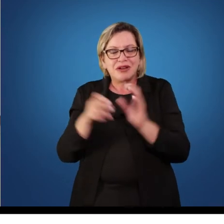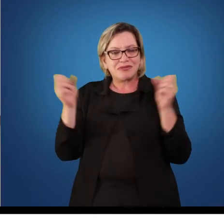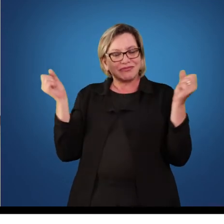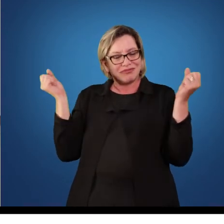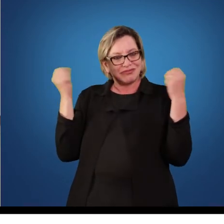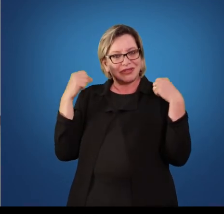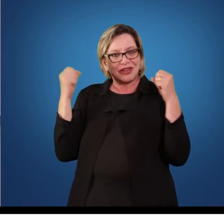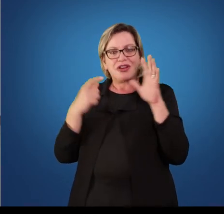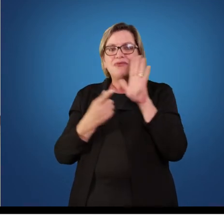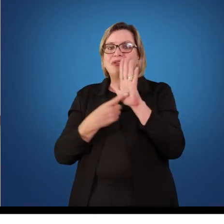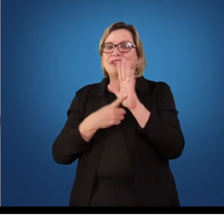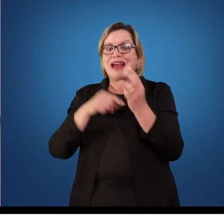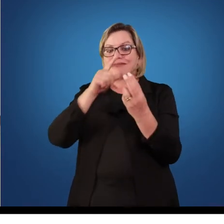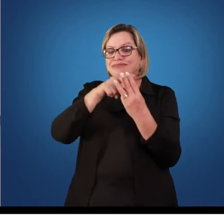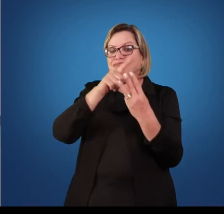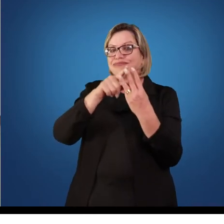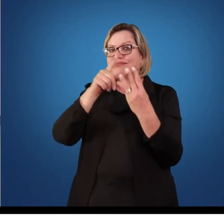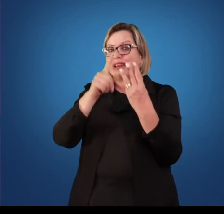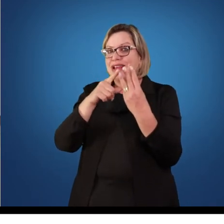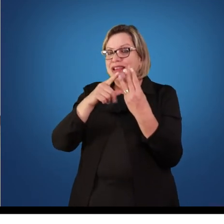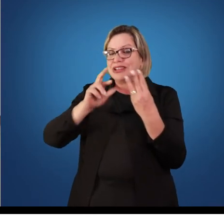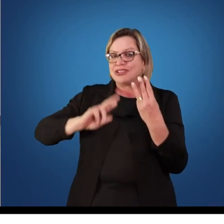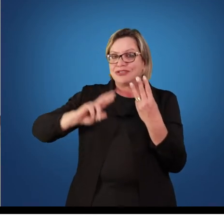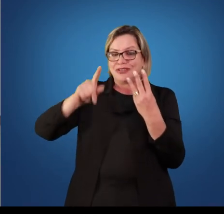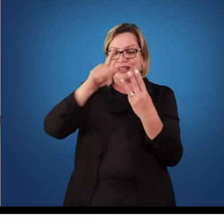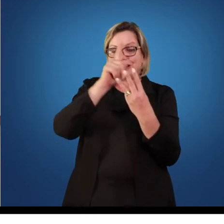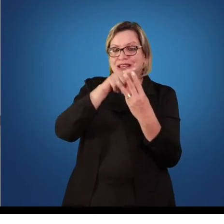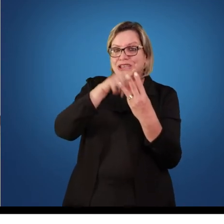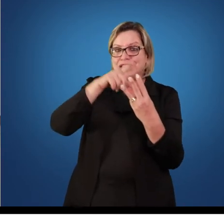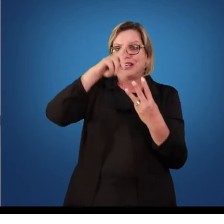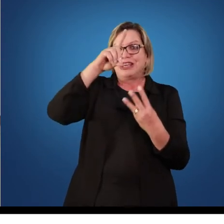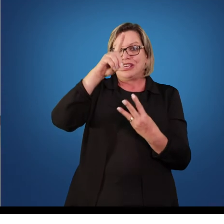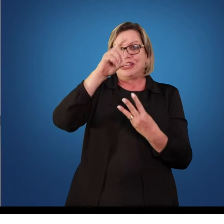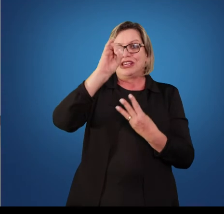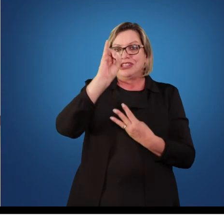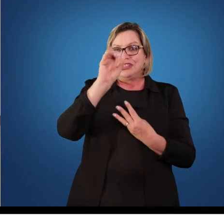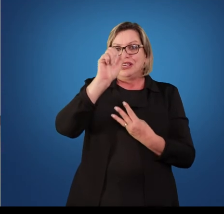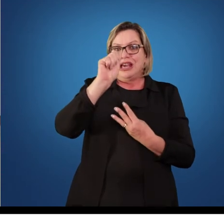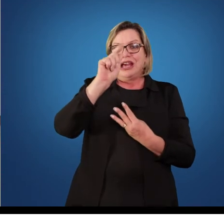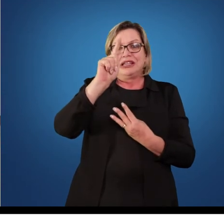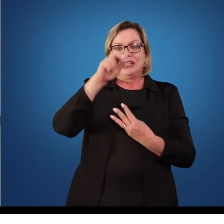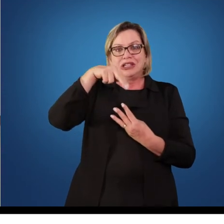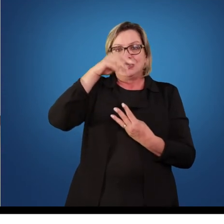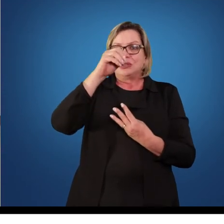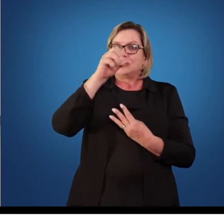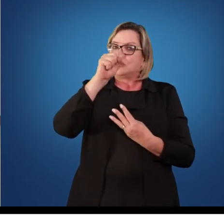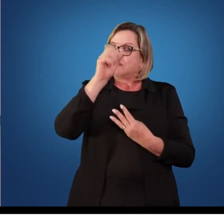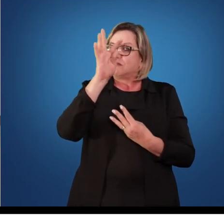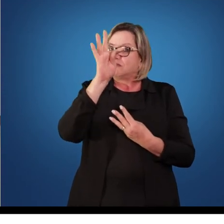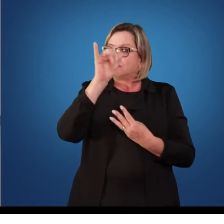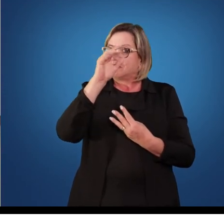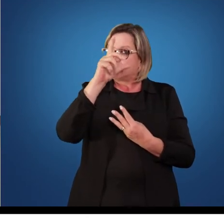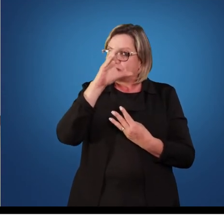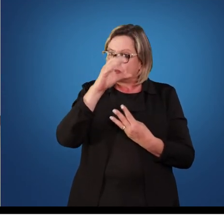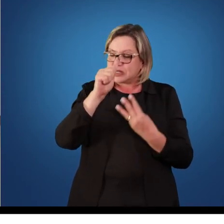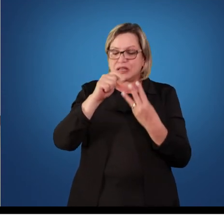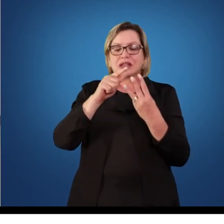avaliação. A avaliação diagnóstica, a avaliação formativa ou processual e a avaliação